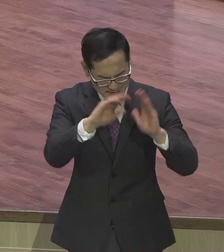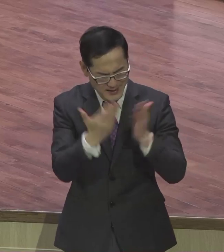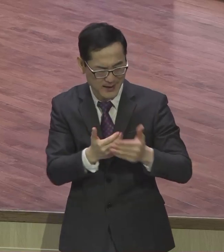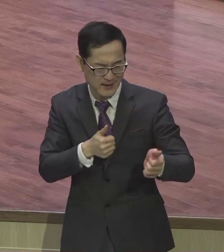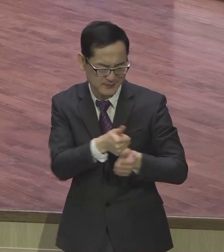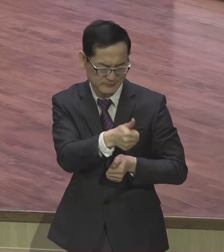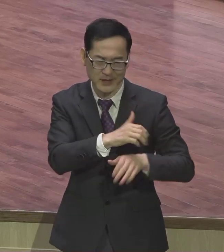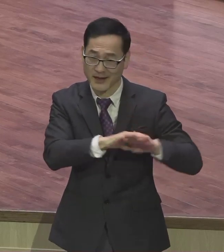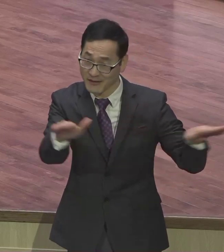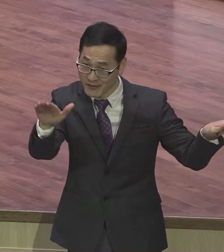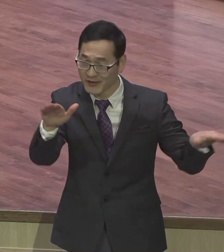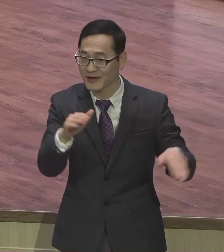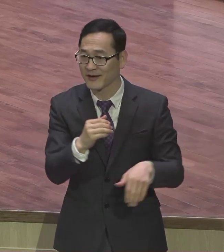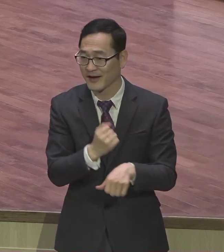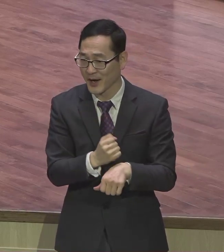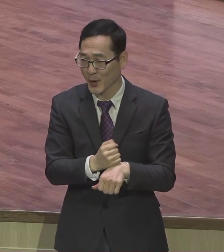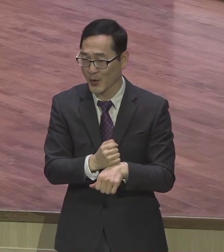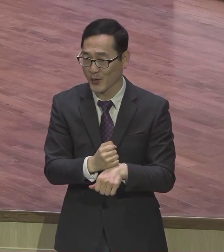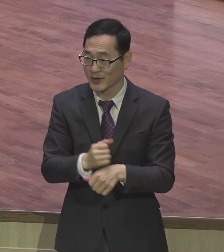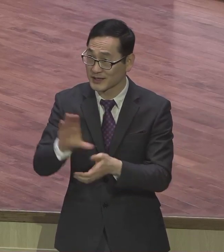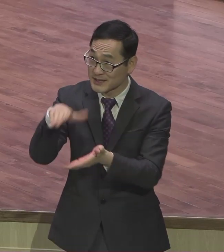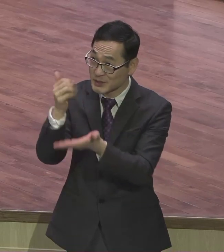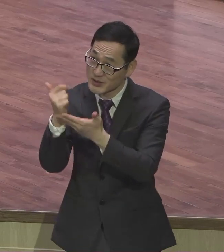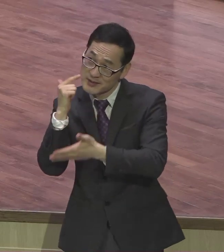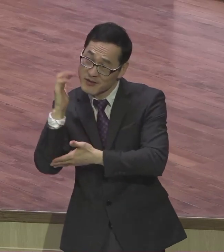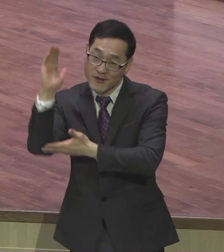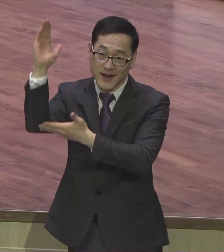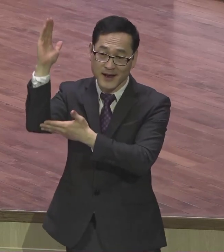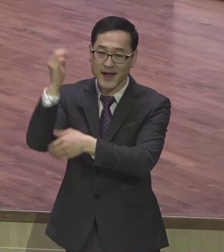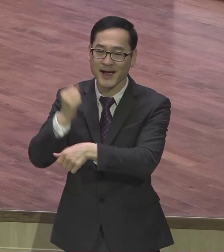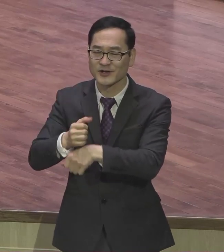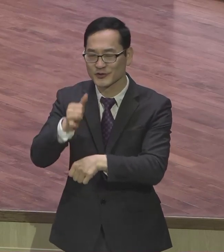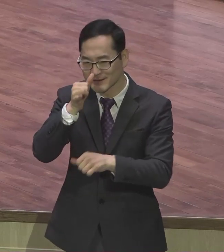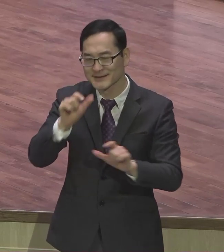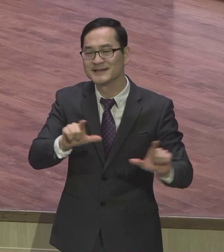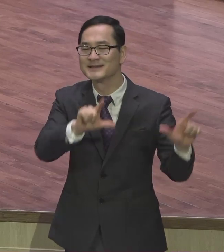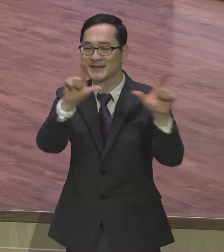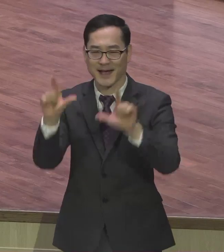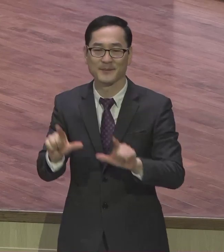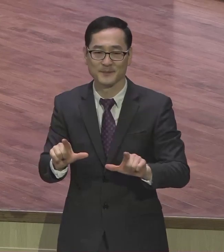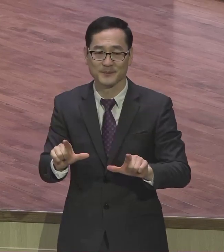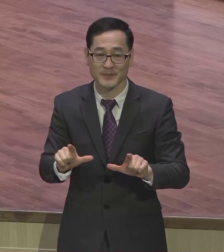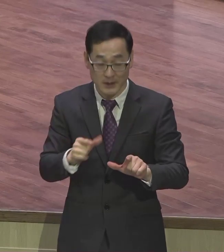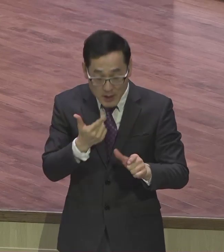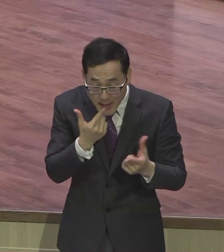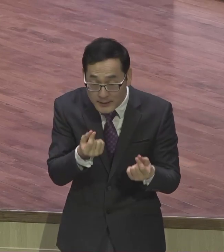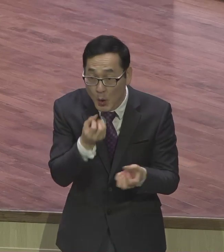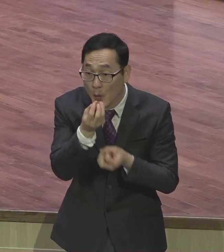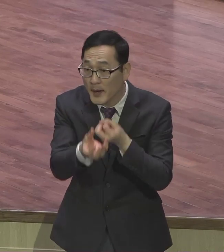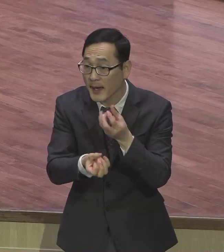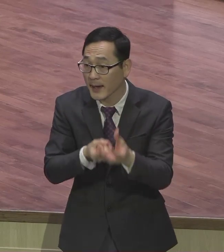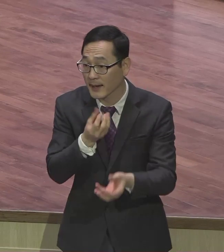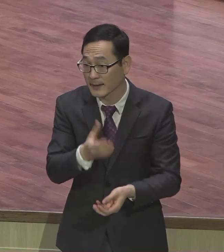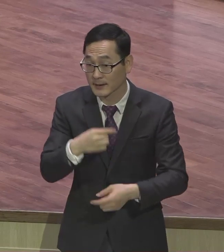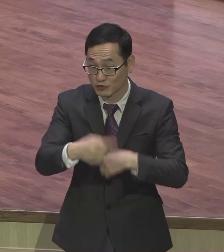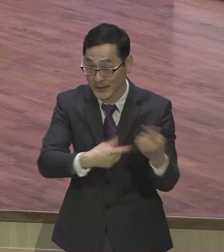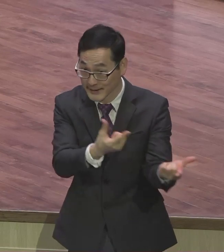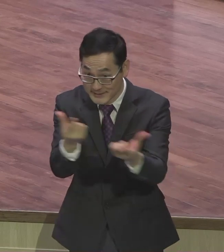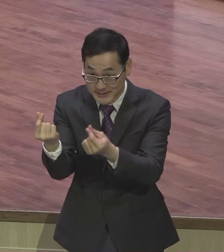존경하게 할 수 있는 그런 삶을 내가 살 수 있다라는 고백이 한번 우리 고백해 봅시다 내게